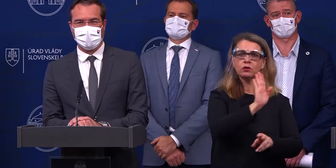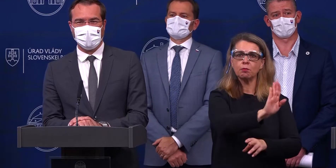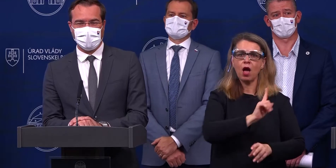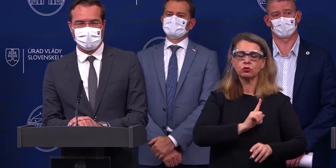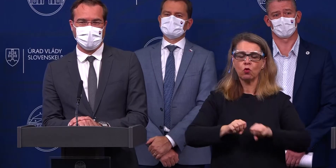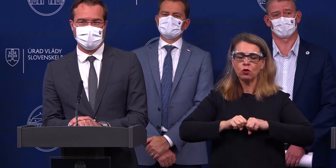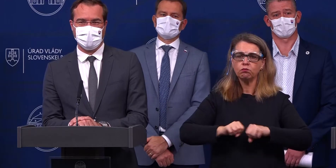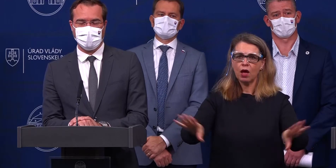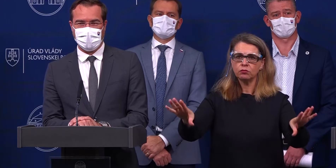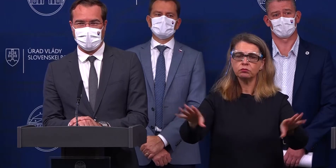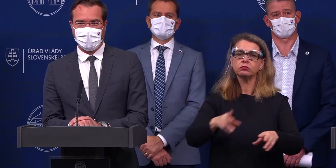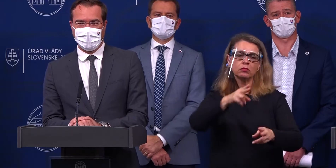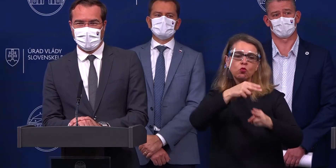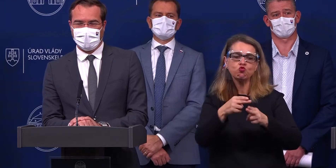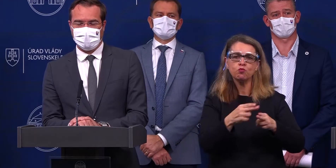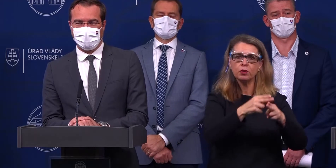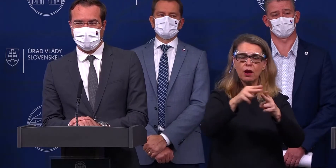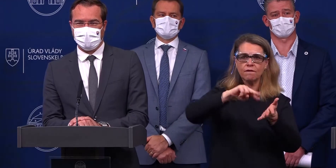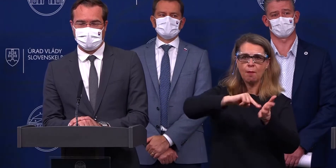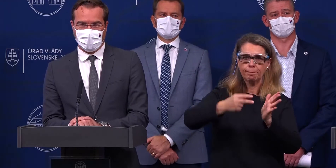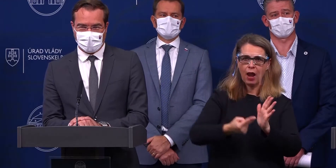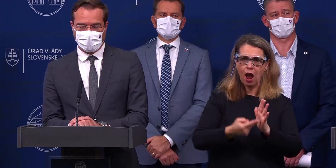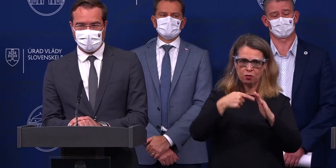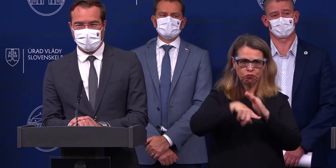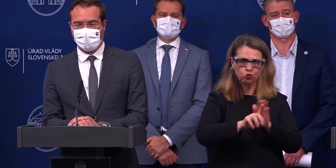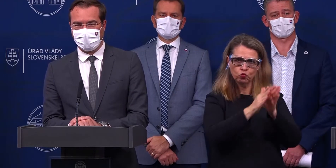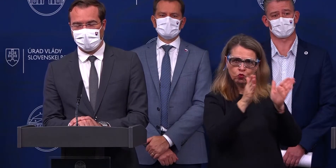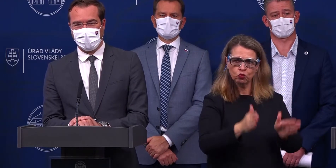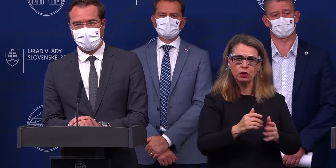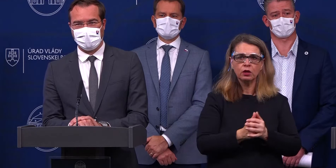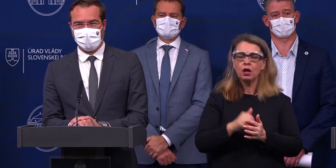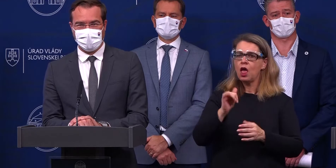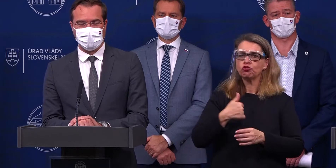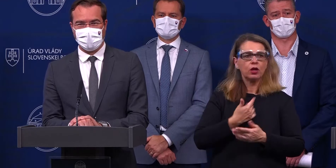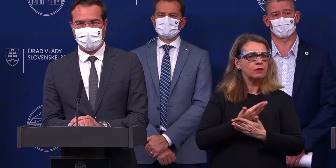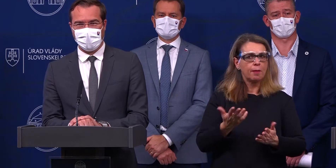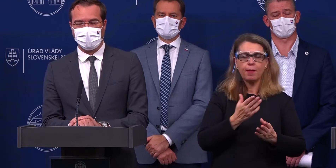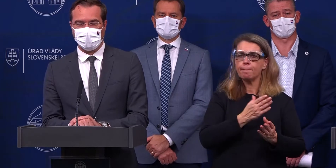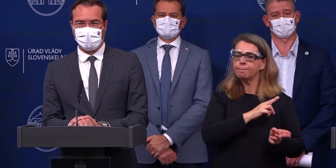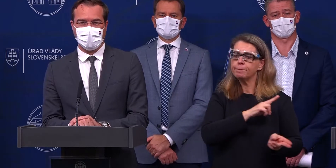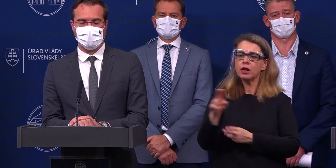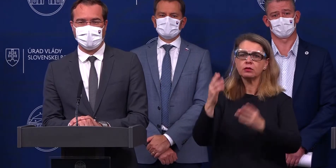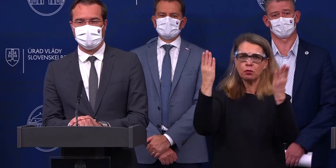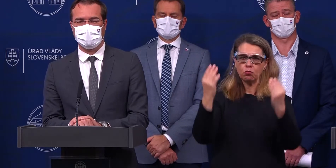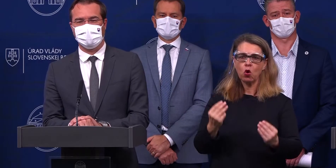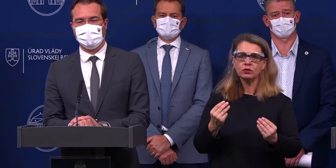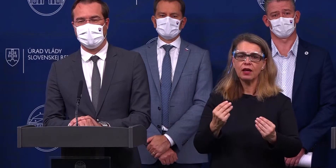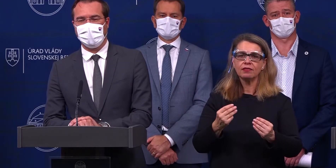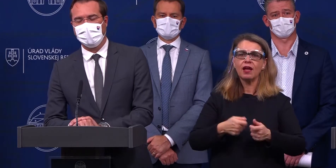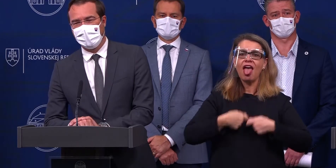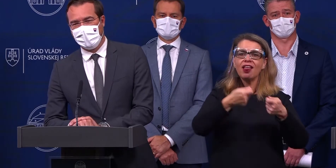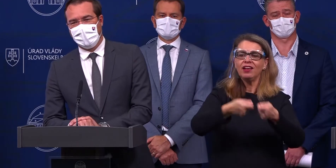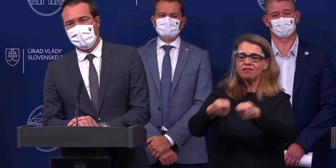pandemický reprofilizačný plán. Ako ste viete, ešte sme nenaplnili plnú kapacitu infekčných kliník, teda momentálne sú pacienti